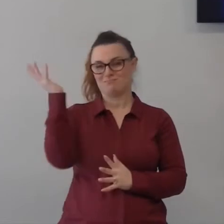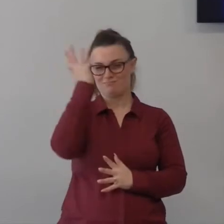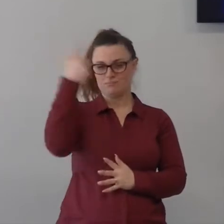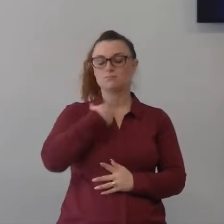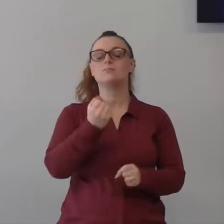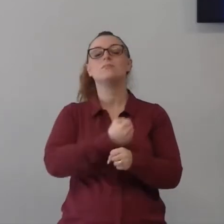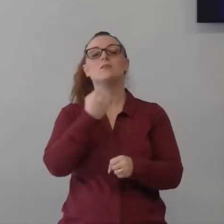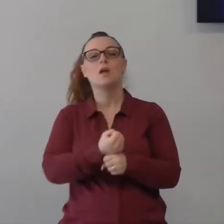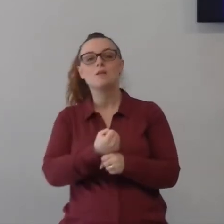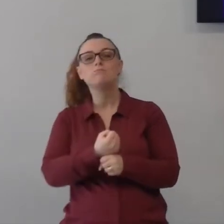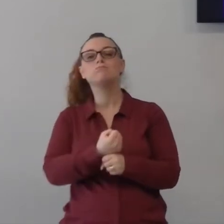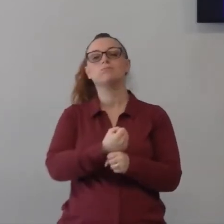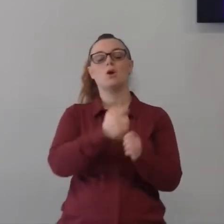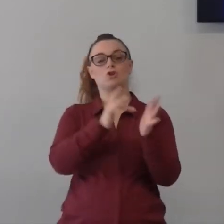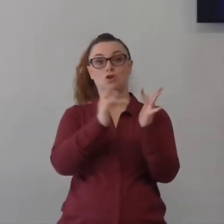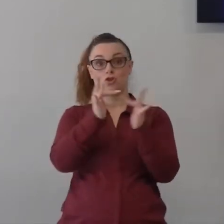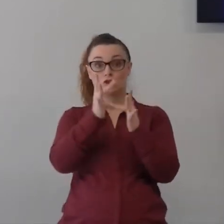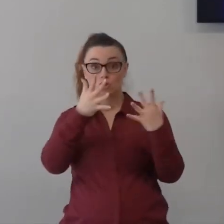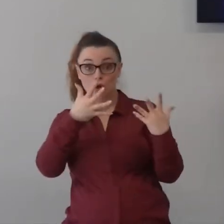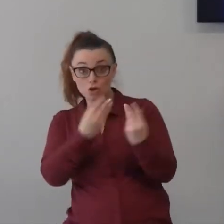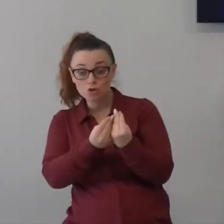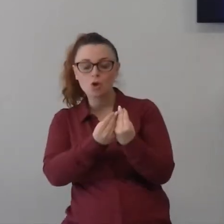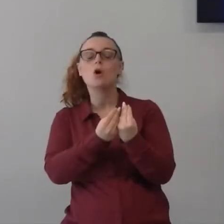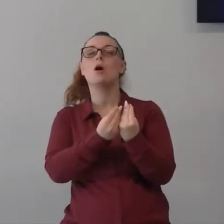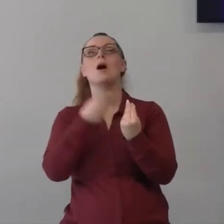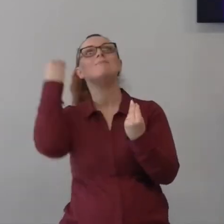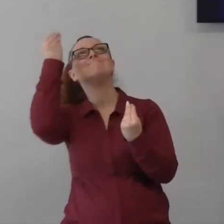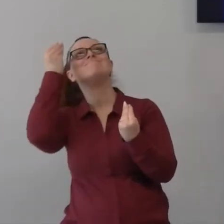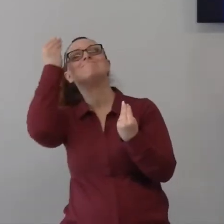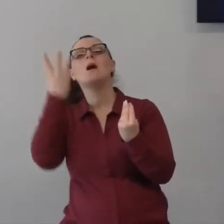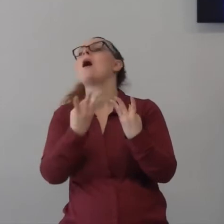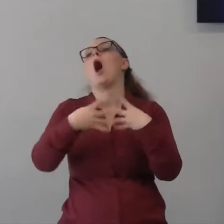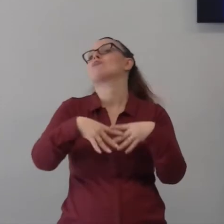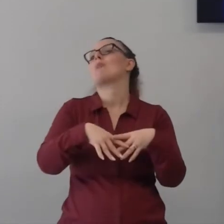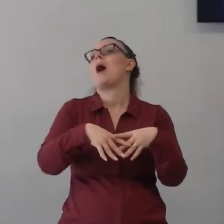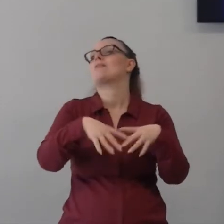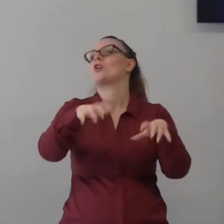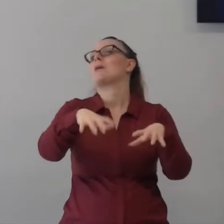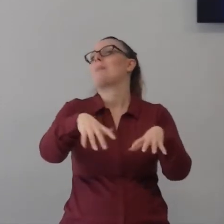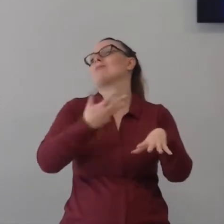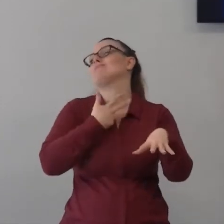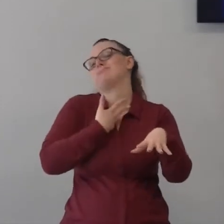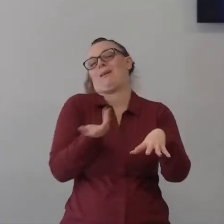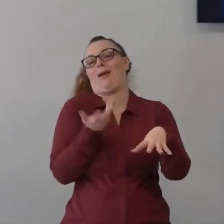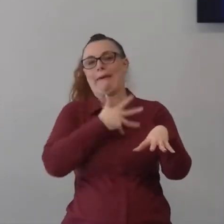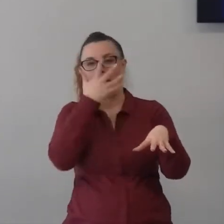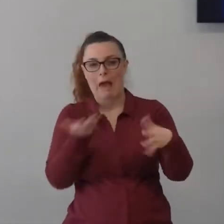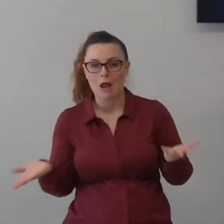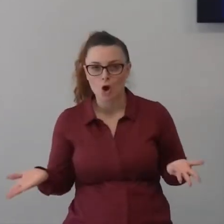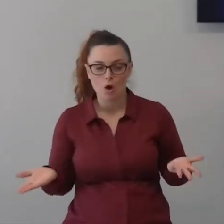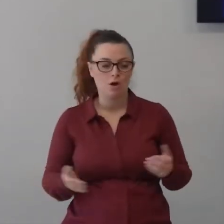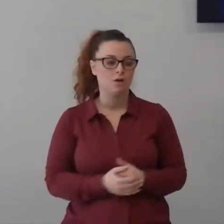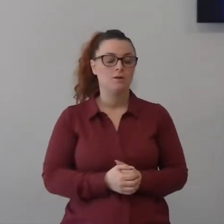ci sembra abbastanza normale avere le tempeste perché diciamo vabbè chiaro sana